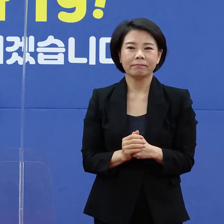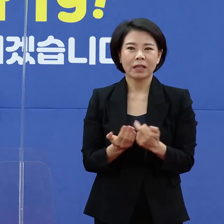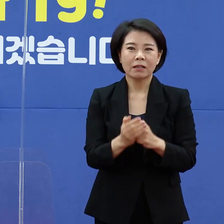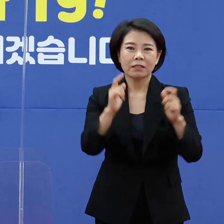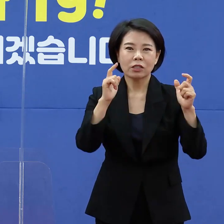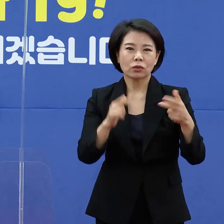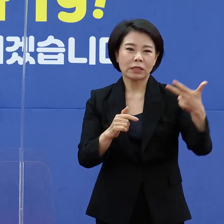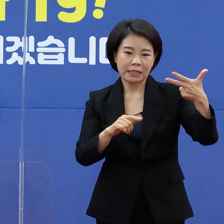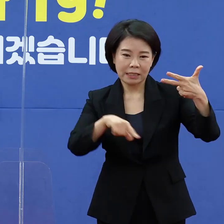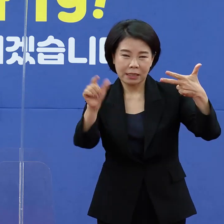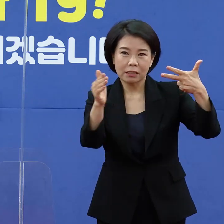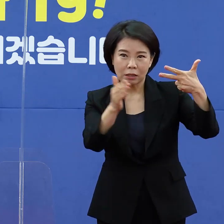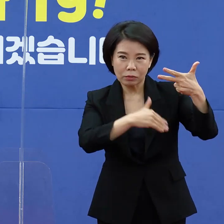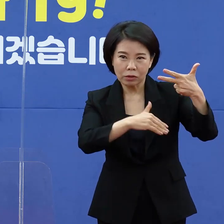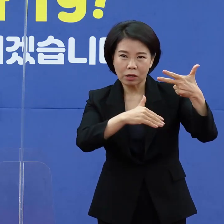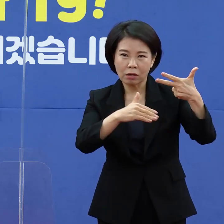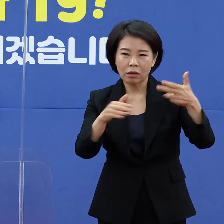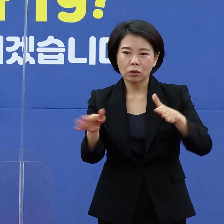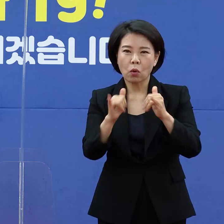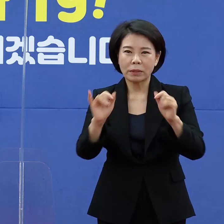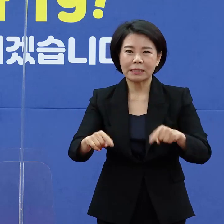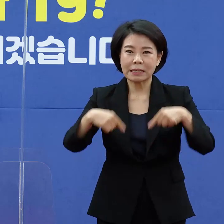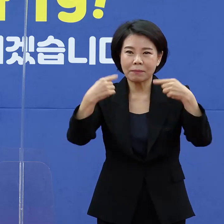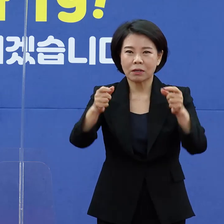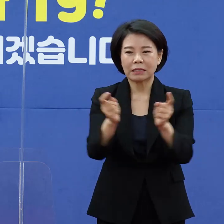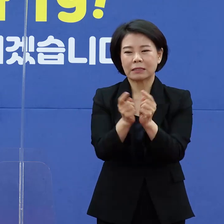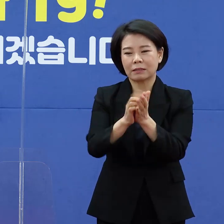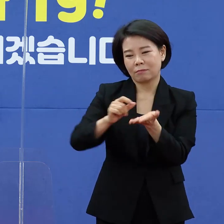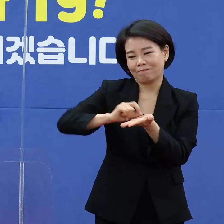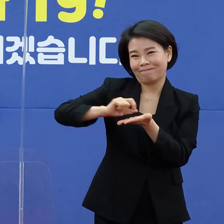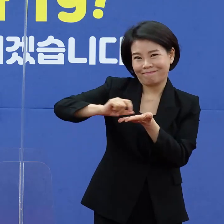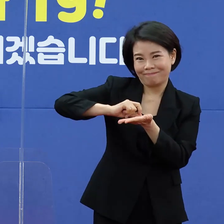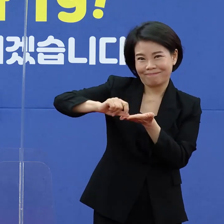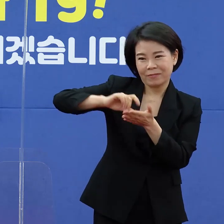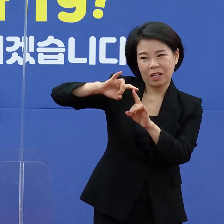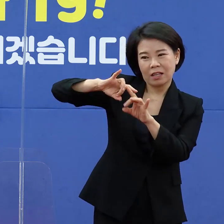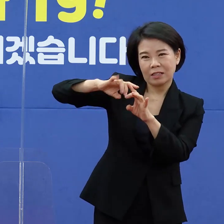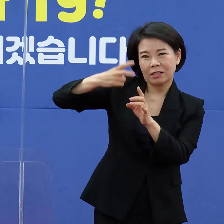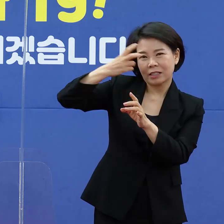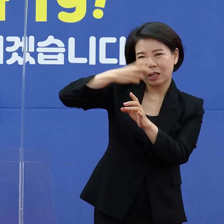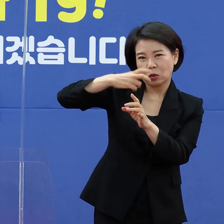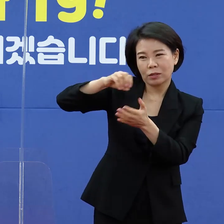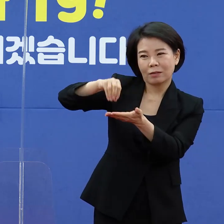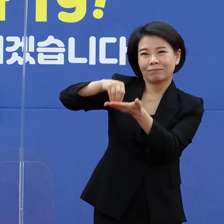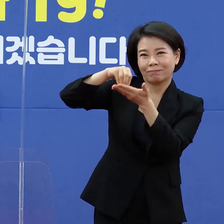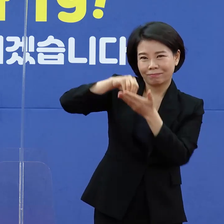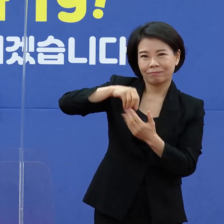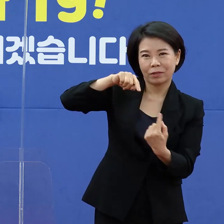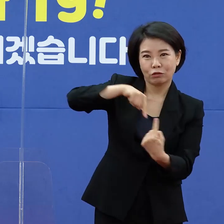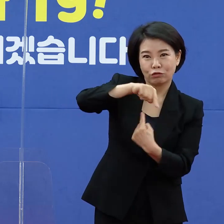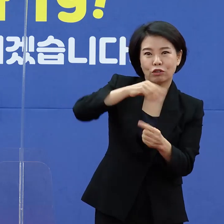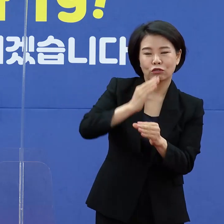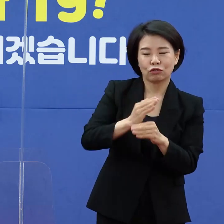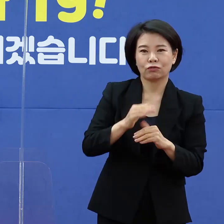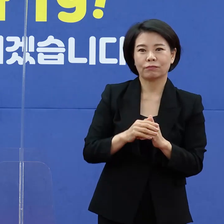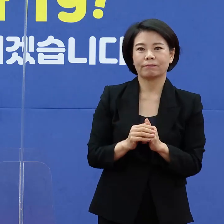우리도는 지난 7일부터 동인참여형 자기기입식 전자역학조사를 도입해 운영 중입니다.